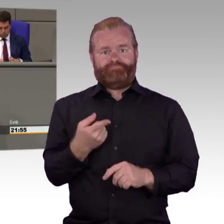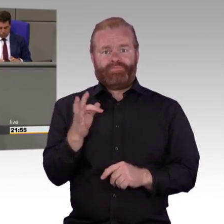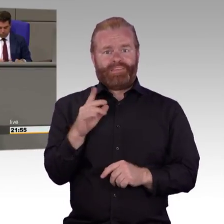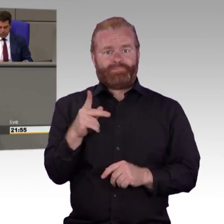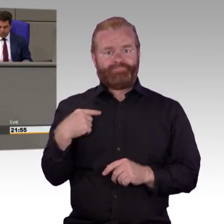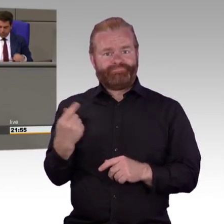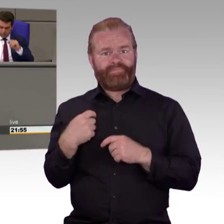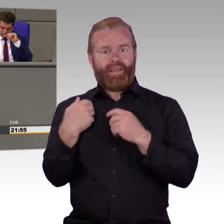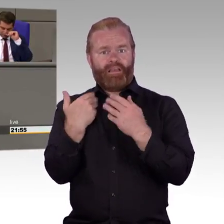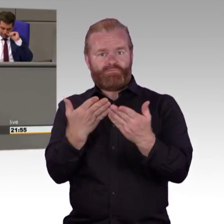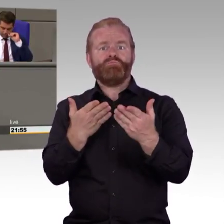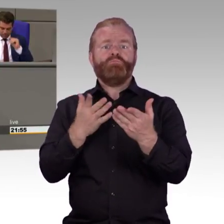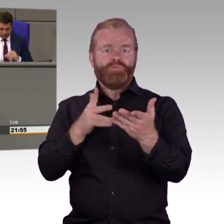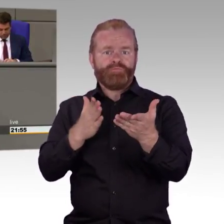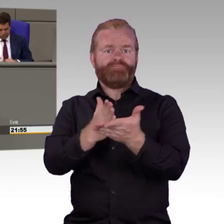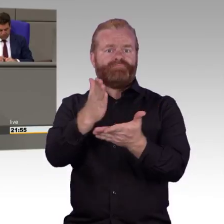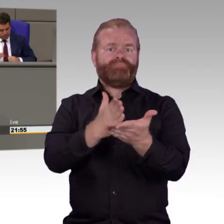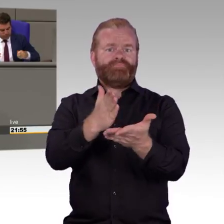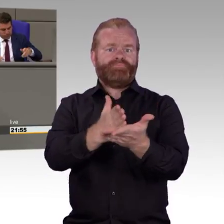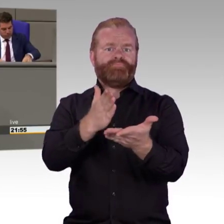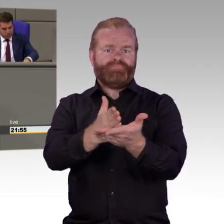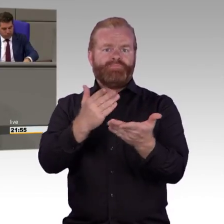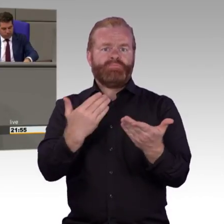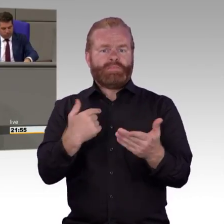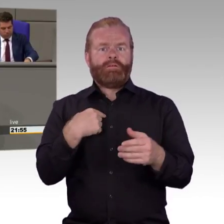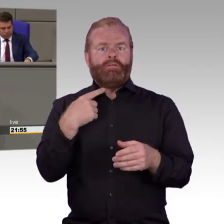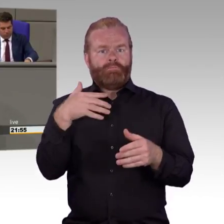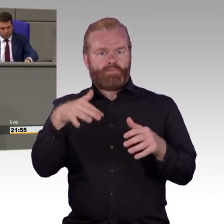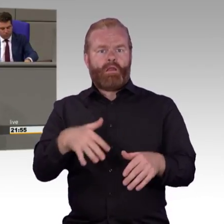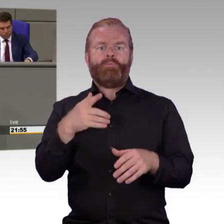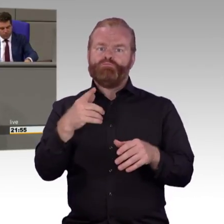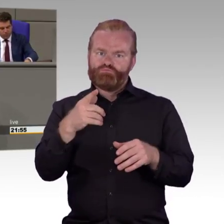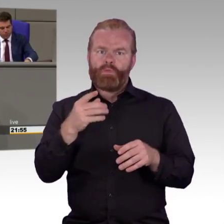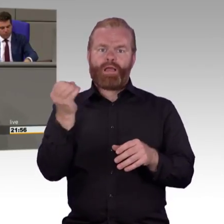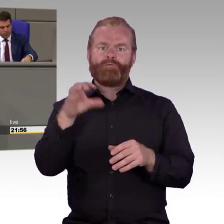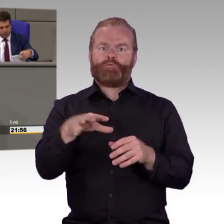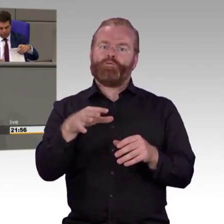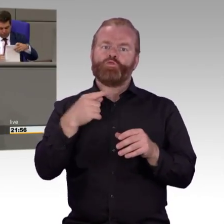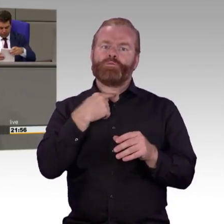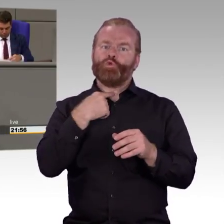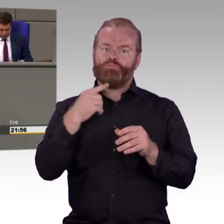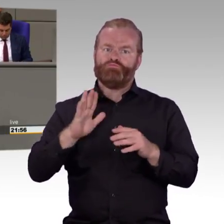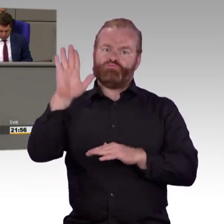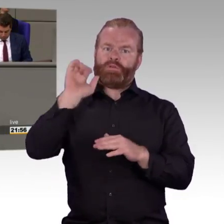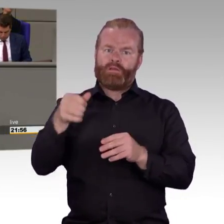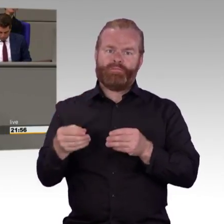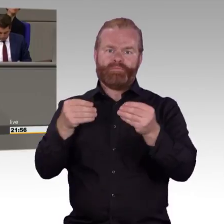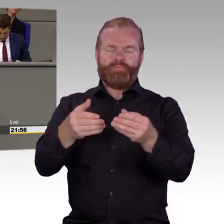Freude die Bundesregierung, dass BMAS ihre sechs Wochen alte Auffassung, die Deutsche Bahn AG sei, nicht umfasst, noch geändert,